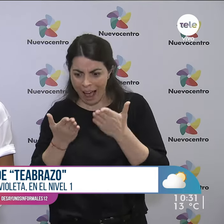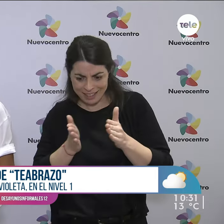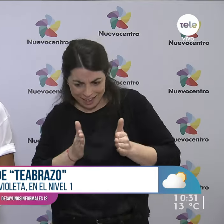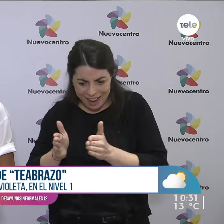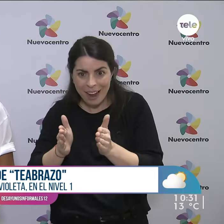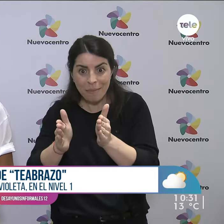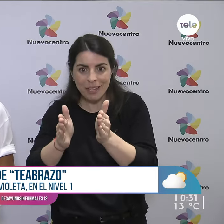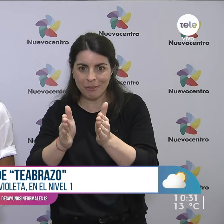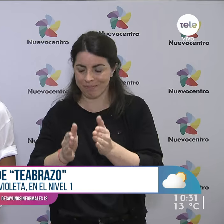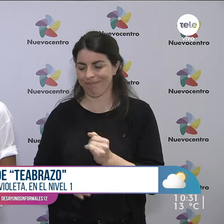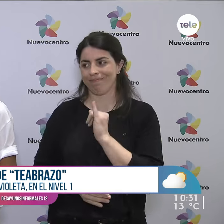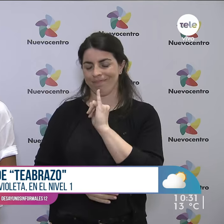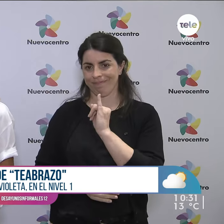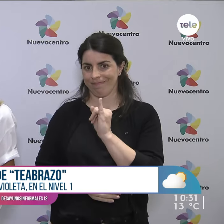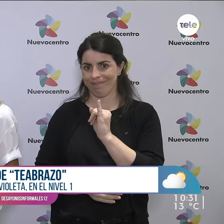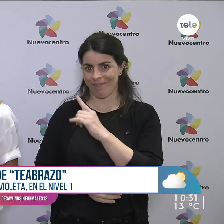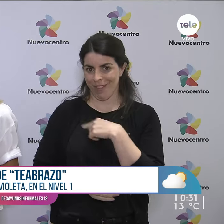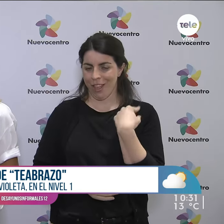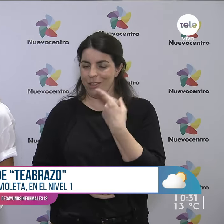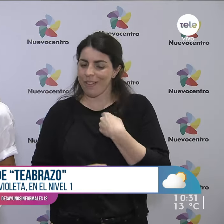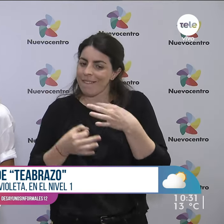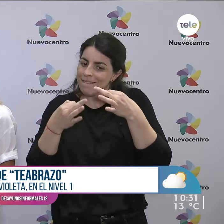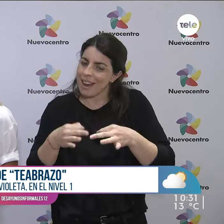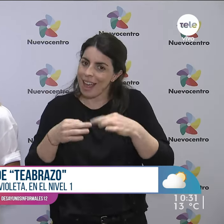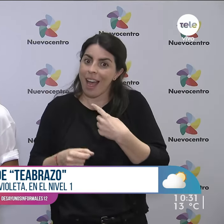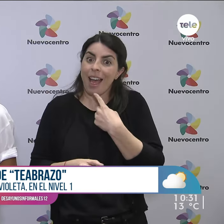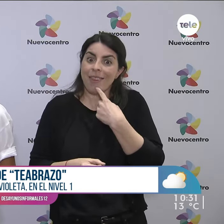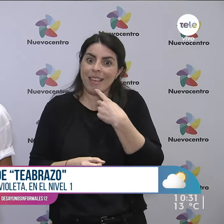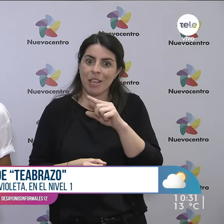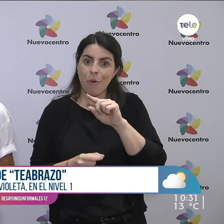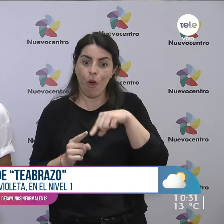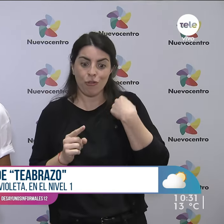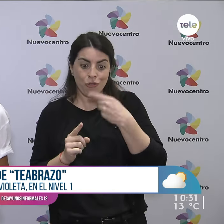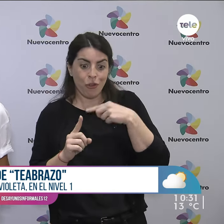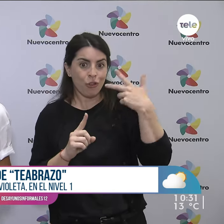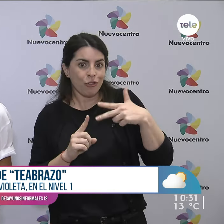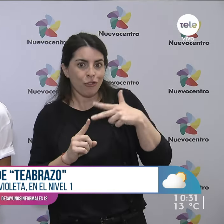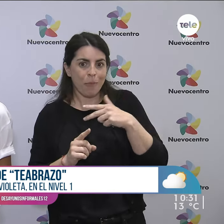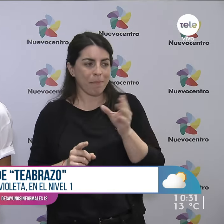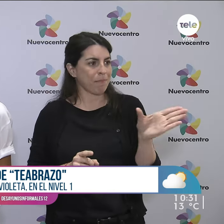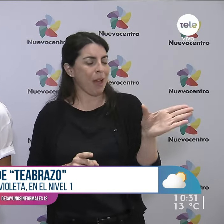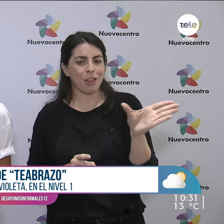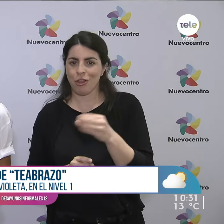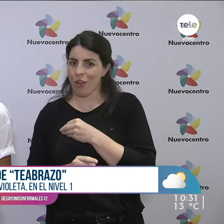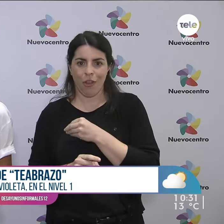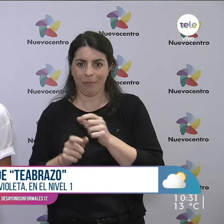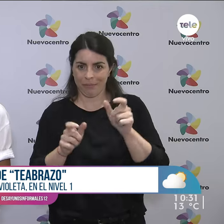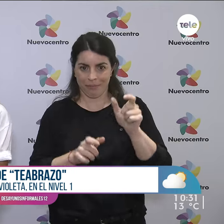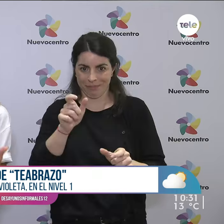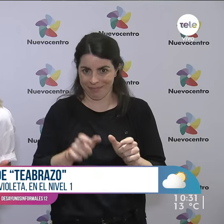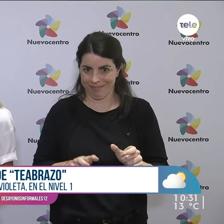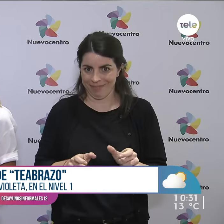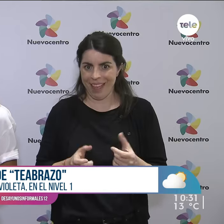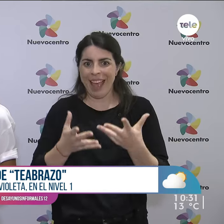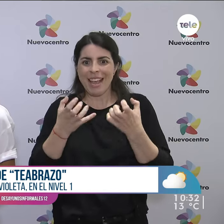porque nosotros decimos, y somos genuinos en esto, en que somos un shopping para todos. En este shopping para todos lo que tenemos que hacer es ser